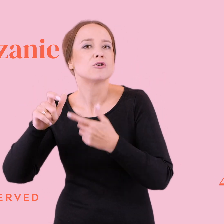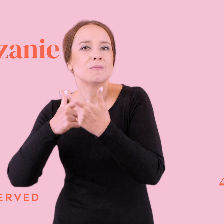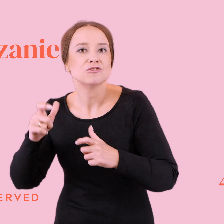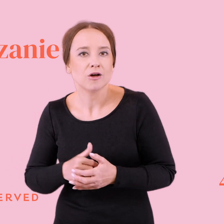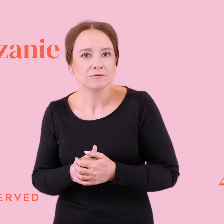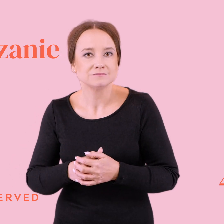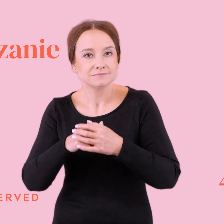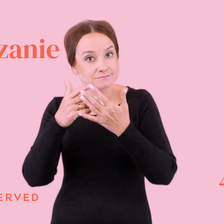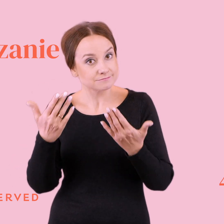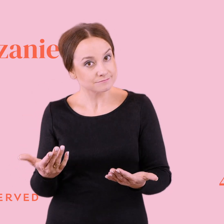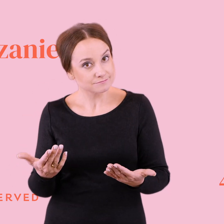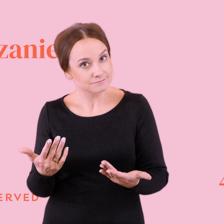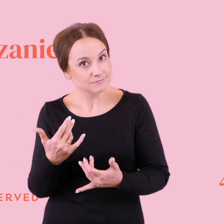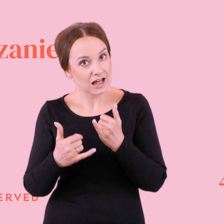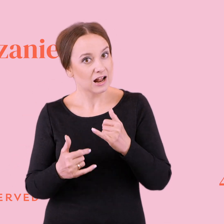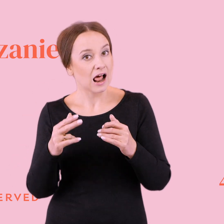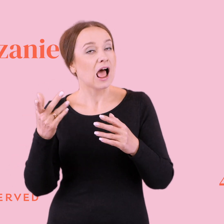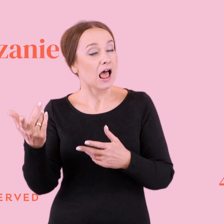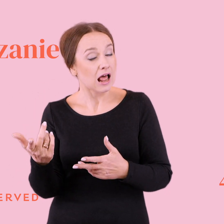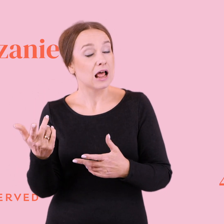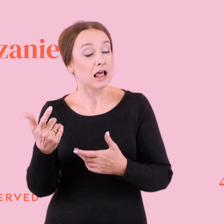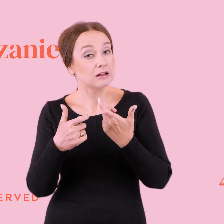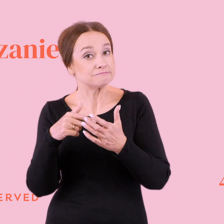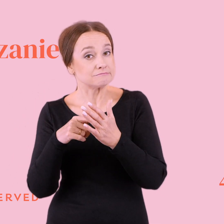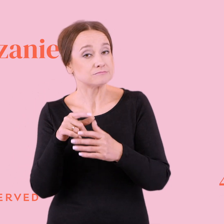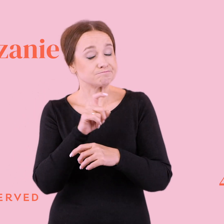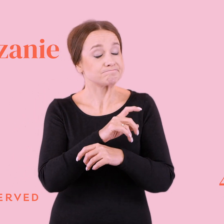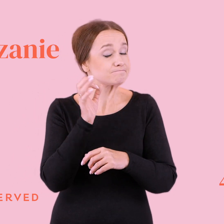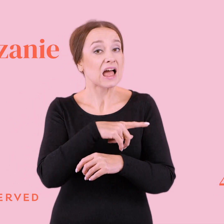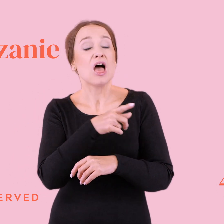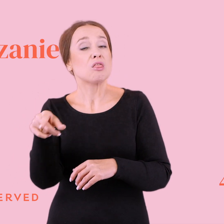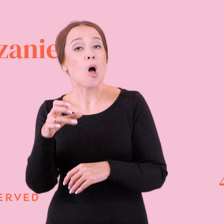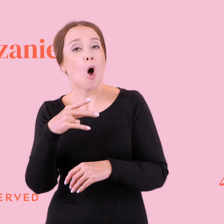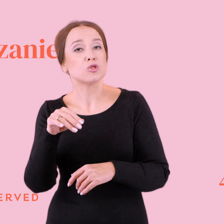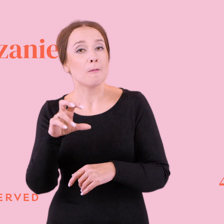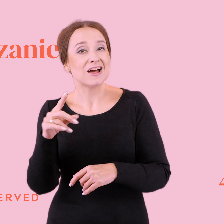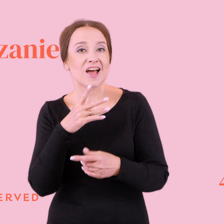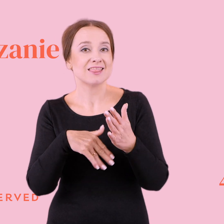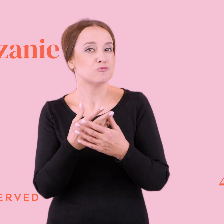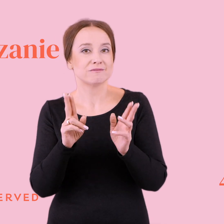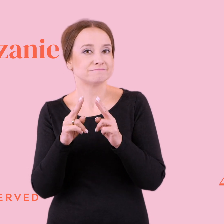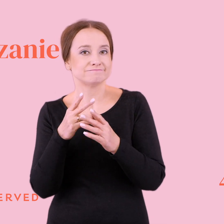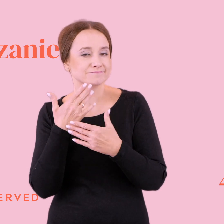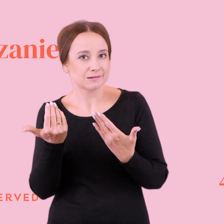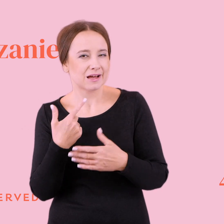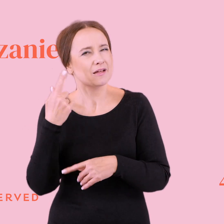odrobaczanie tej naszej przyjaciółki idiotki na różne sposoby po prostu. Może na przykład przestać się odzywać. I byłoby spoko to, gdyby sobie pomyślał,